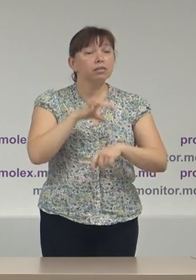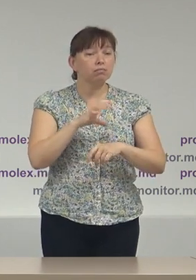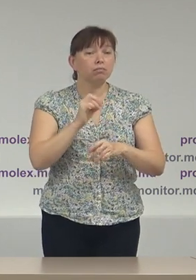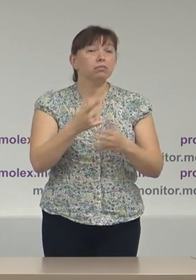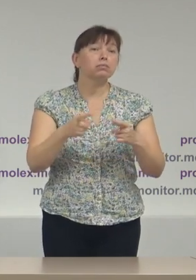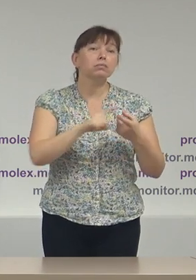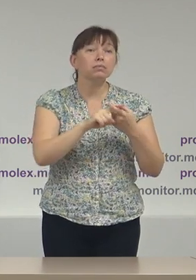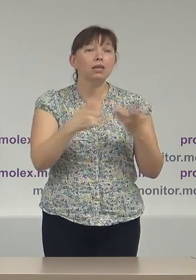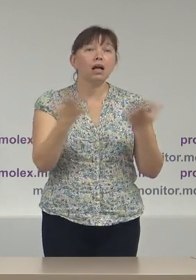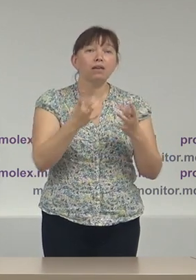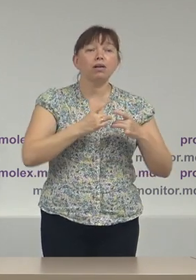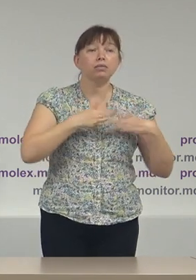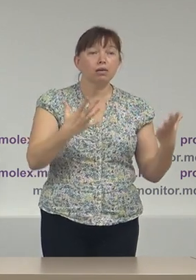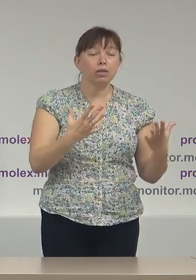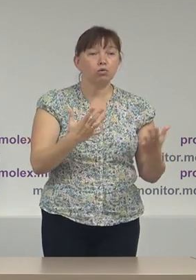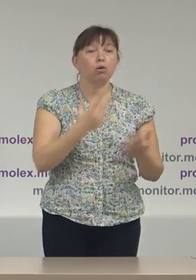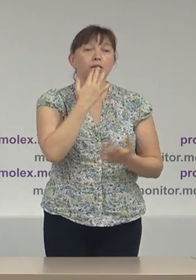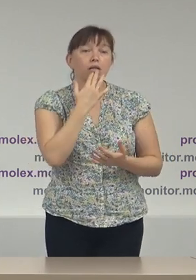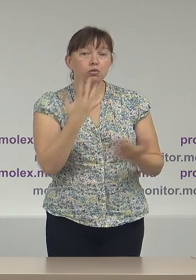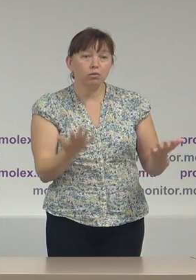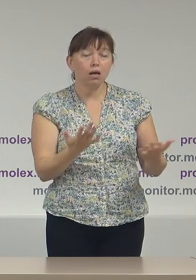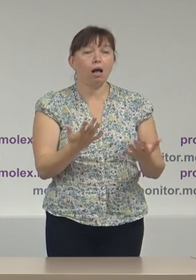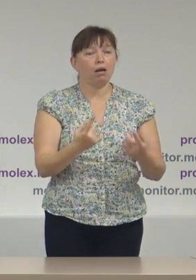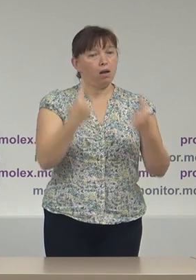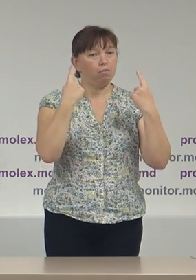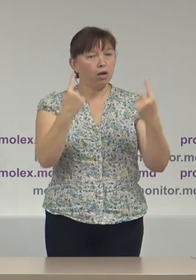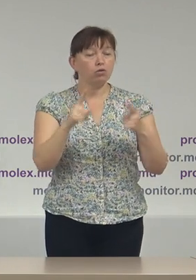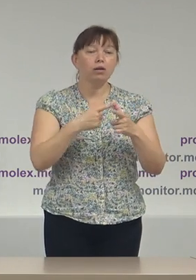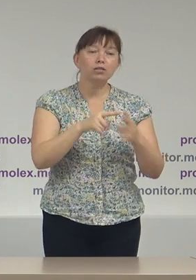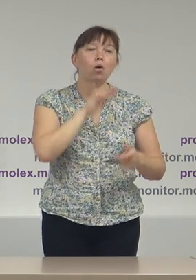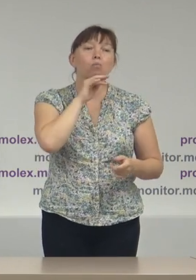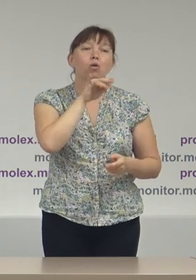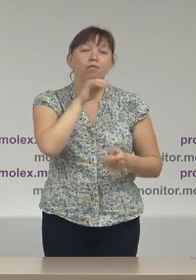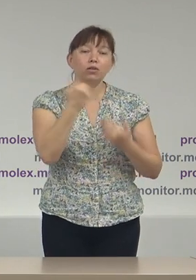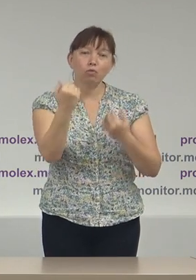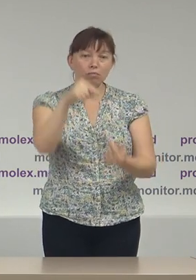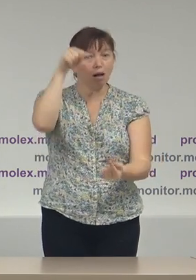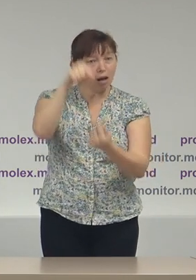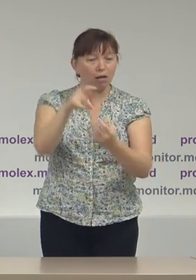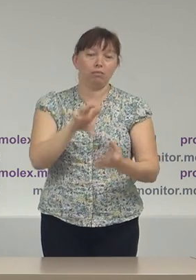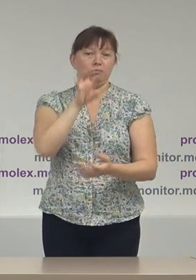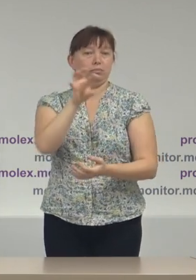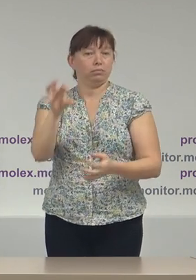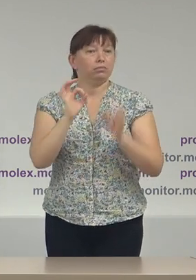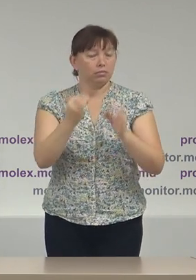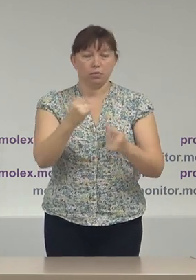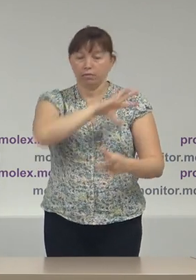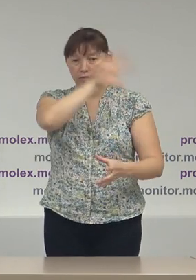ocazia unor sărbători naționale majore sau profesionale corespunzător.